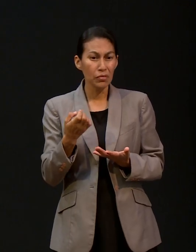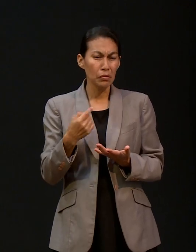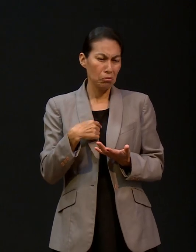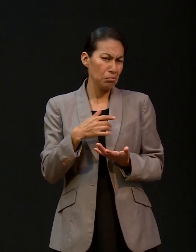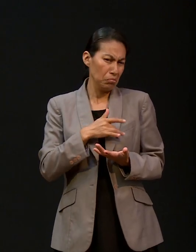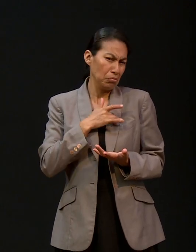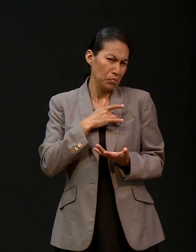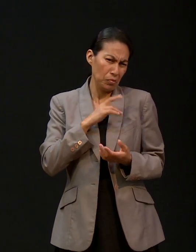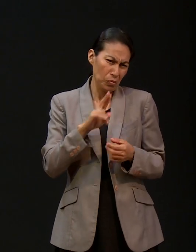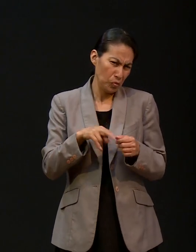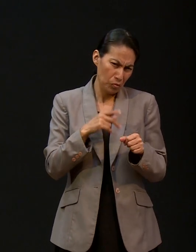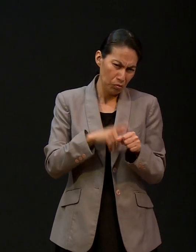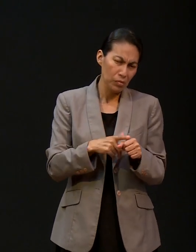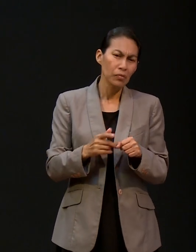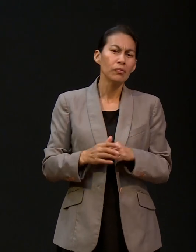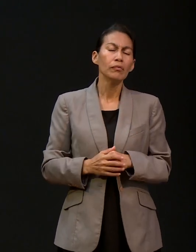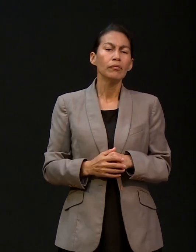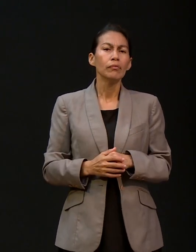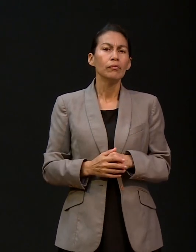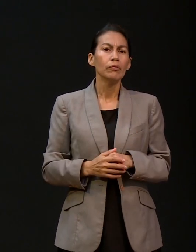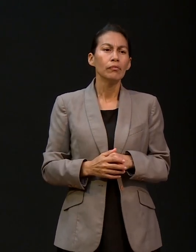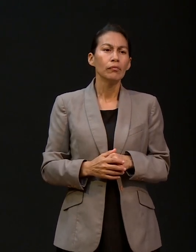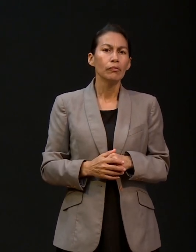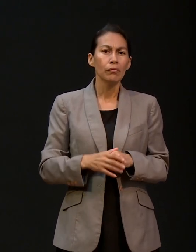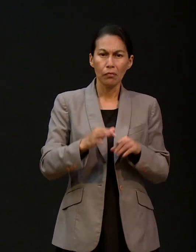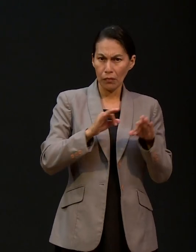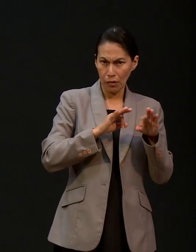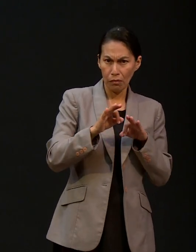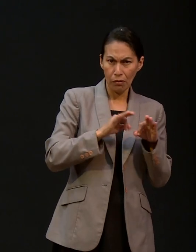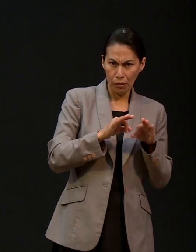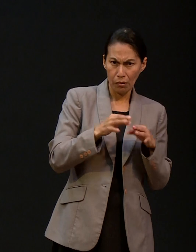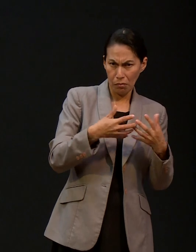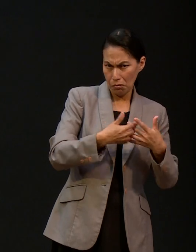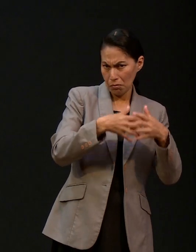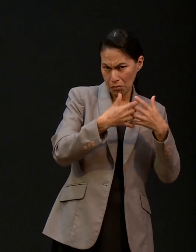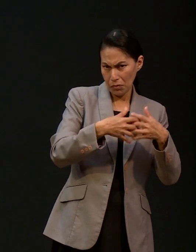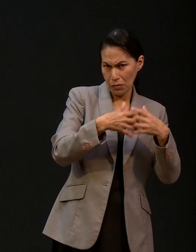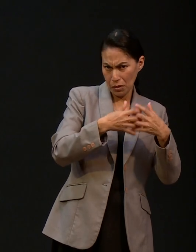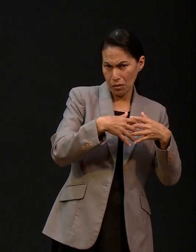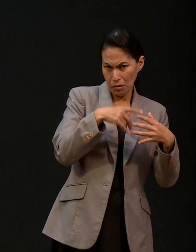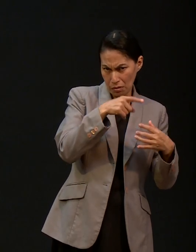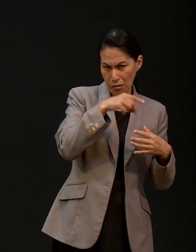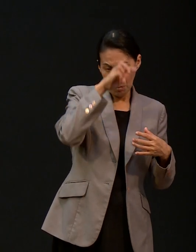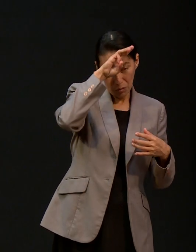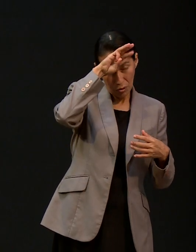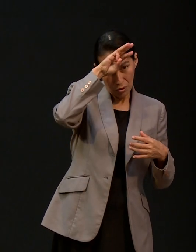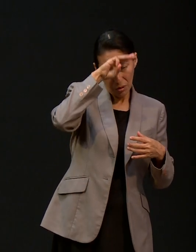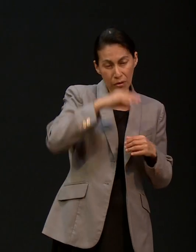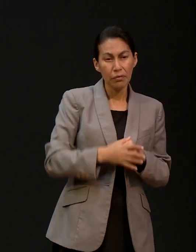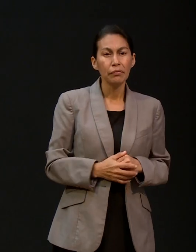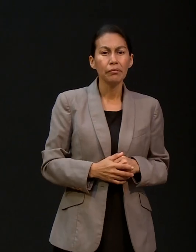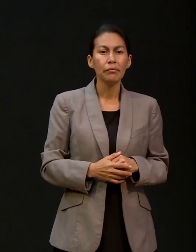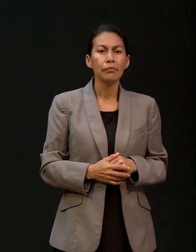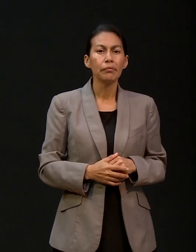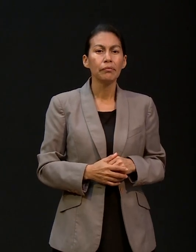era lo natural, que hacia dónde íbamos a terminar trabajando en una empresa ahí en Monterrey.